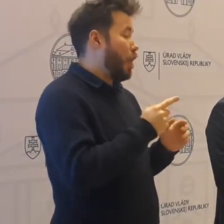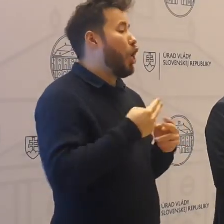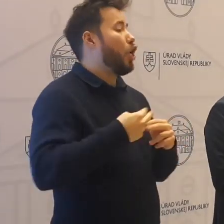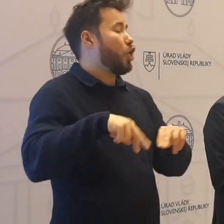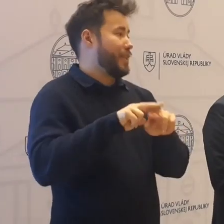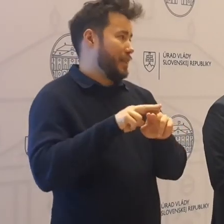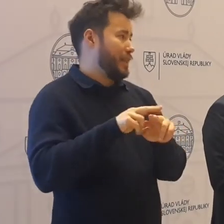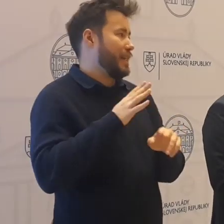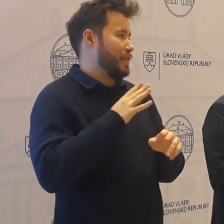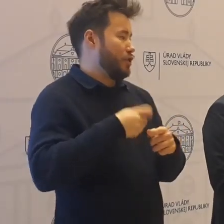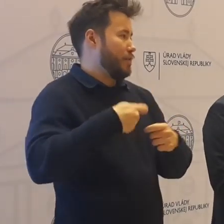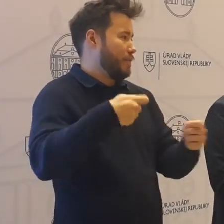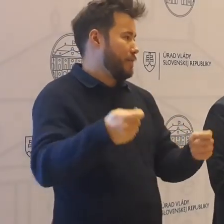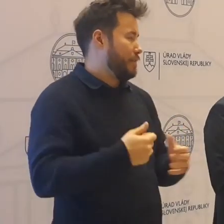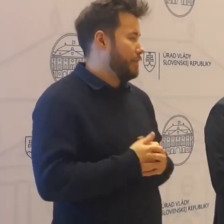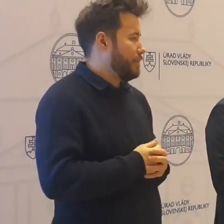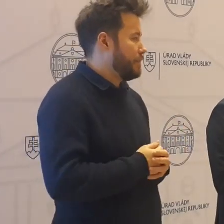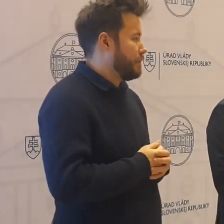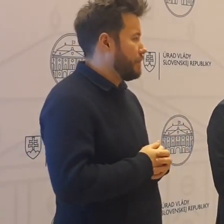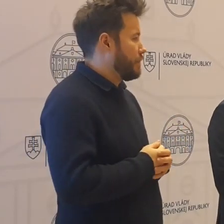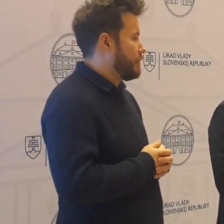môžete stretnúť aj s neočkovanými.